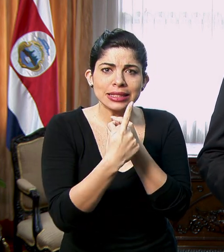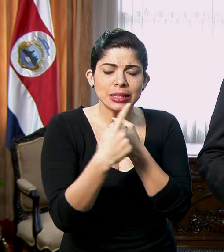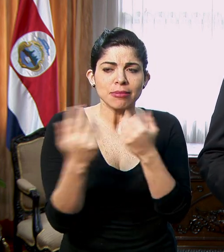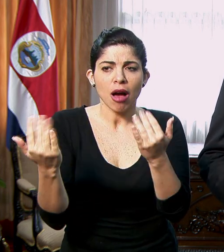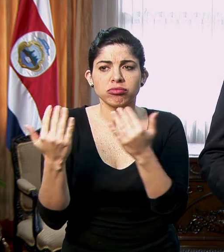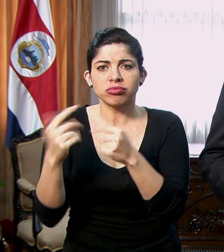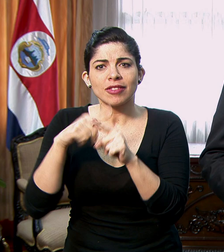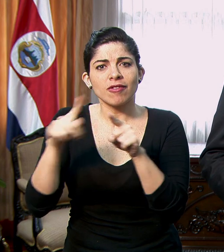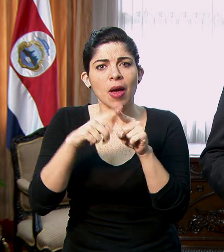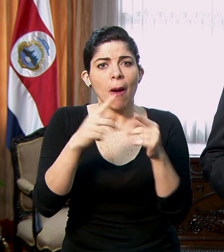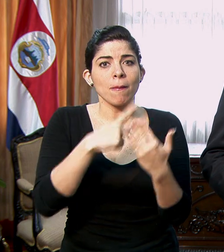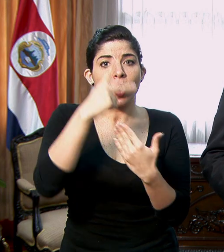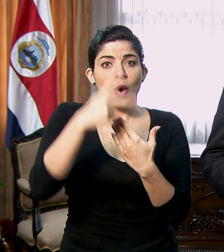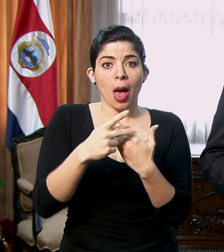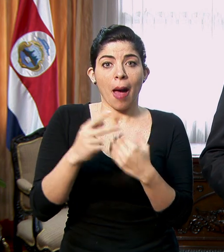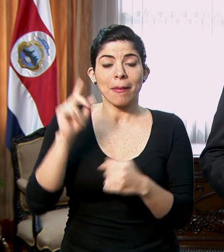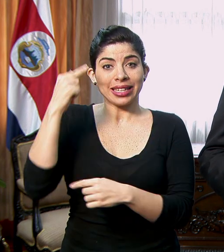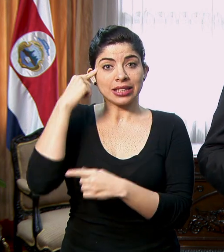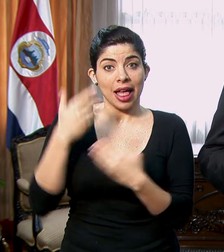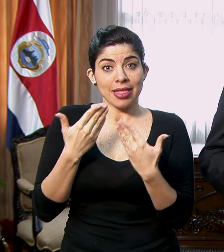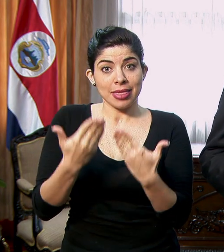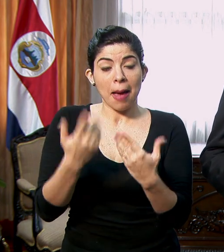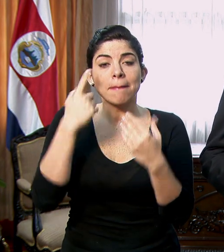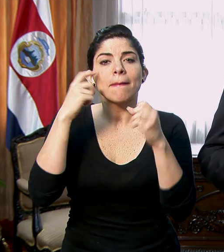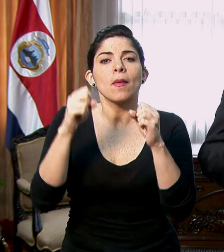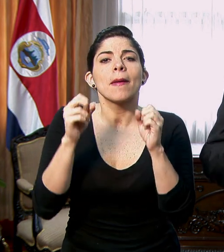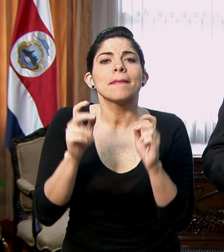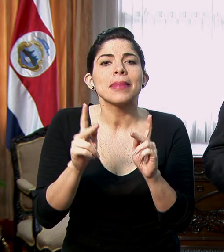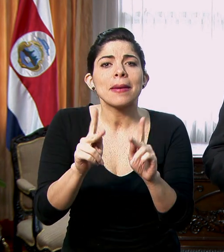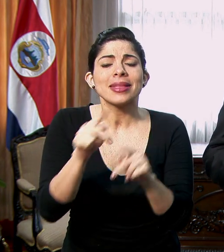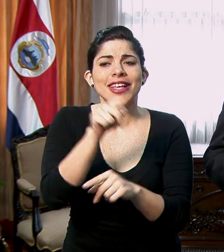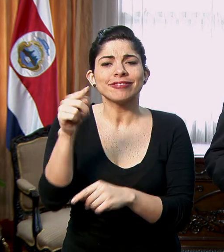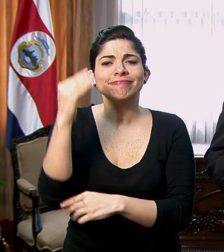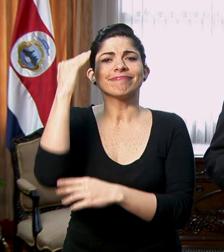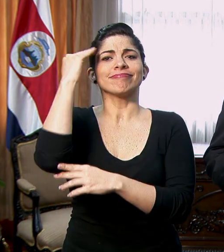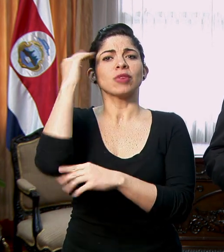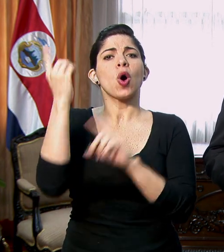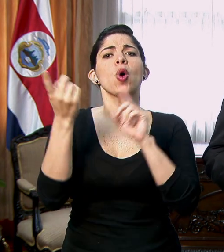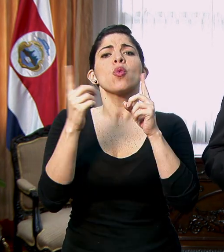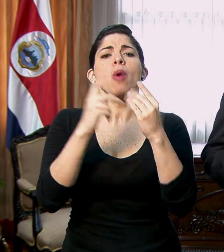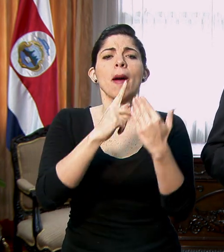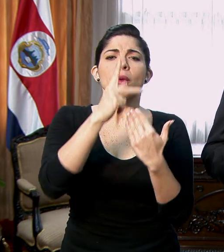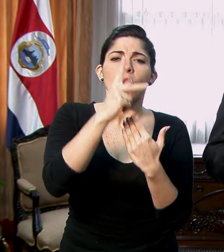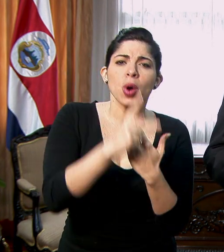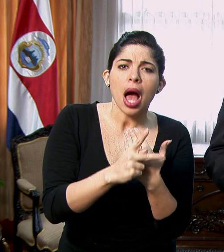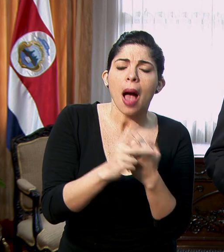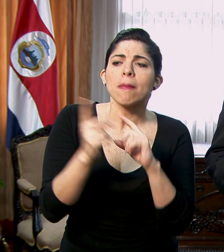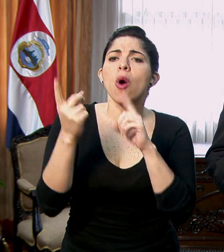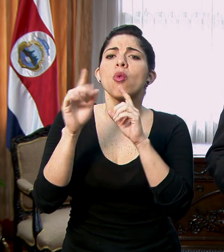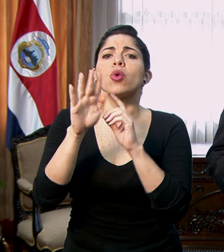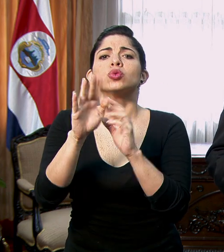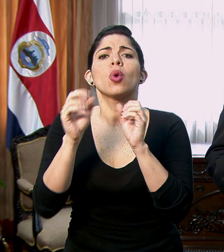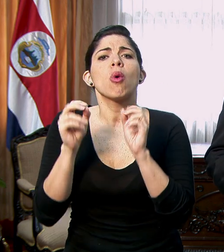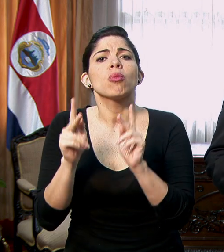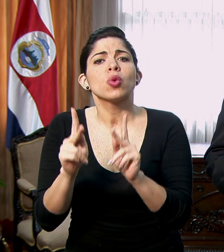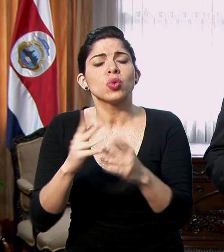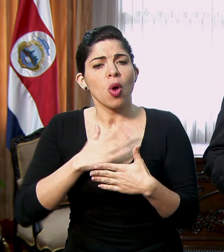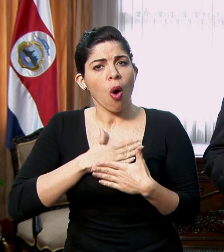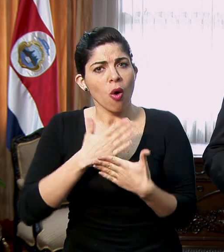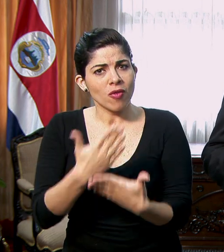programas que el Estado provee, permitiéndoles que sepan cuáles son esos programas, cuáles son las oportunidades que ofrecen y que nos